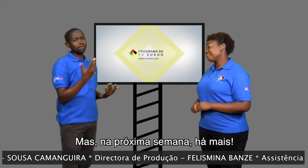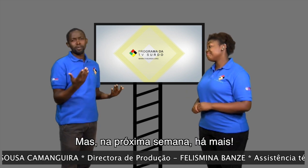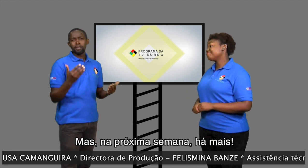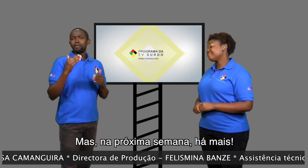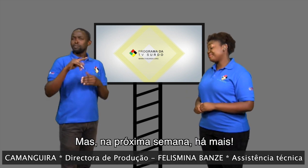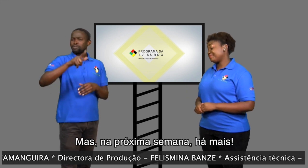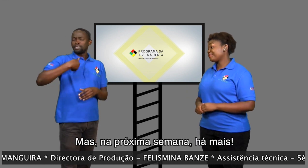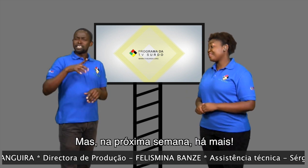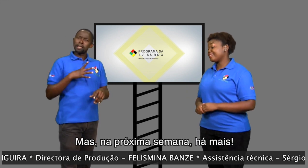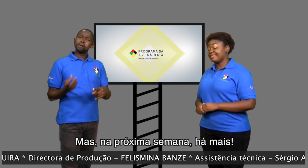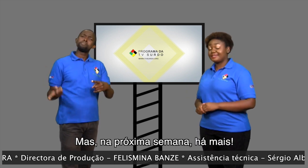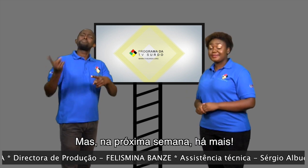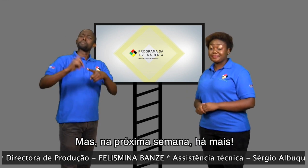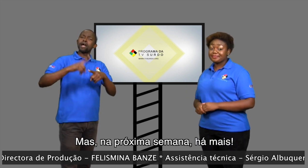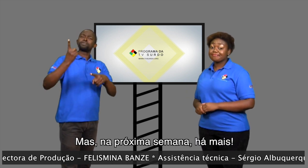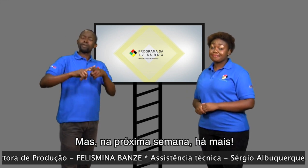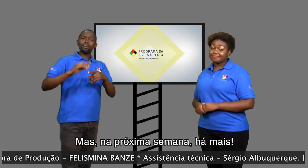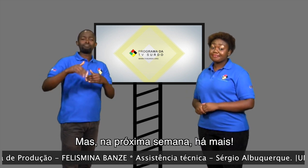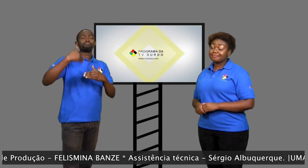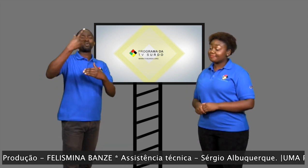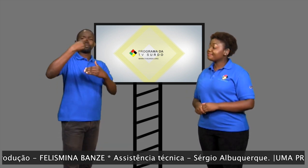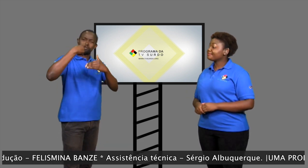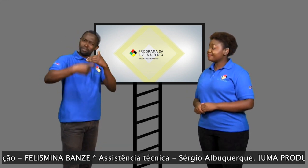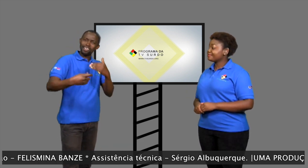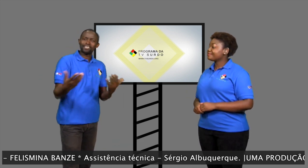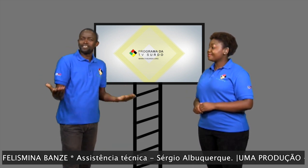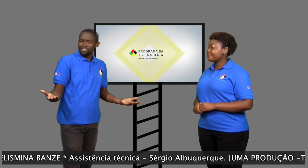Mas, na próxima semana, há mais